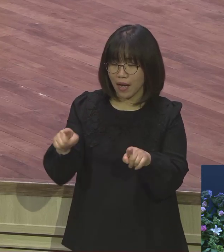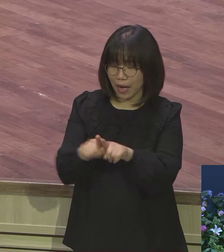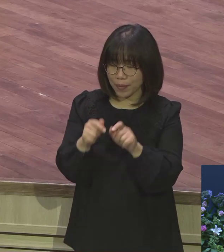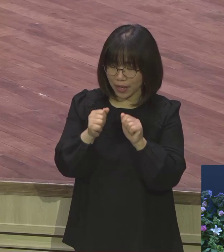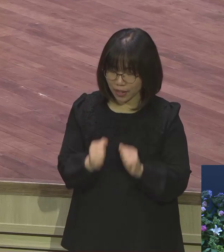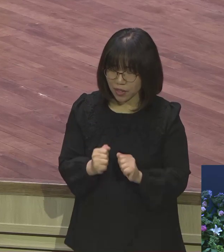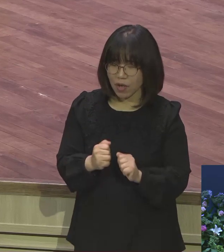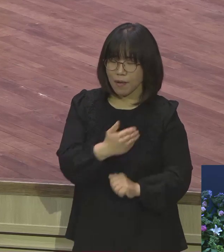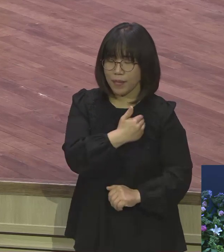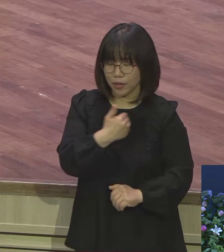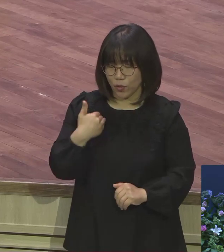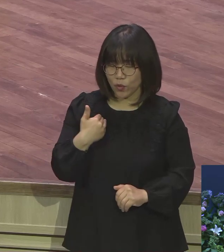아멘